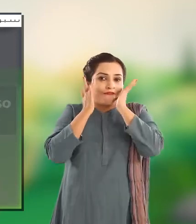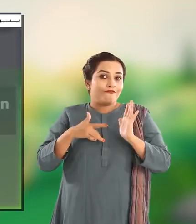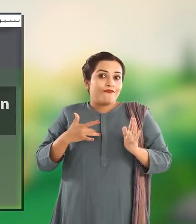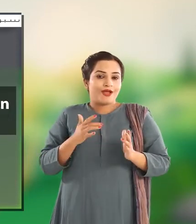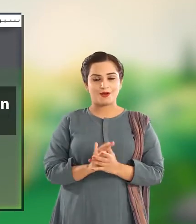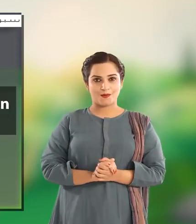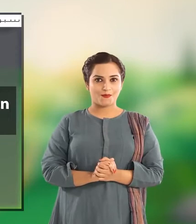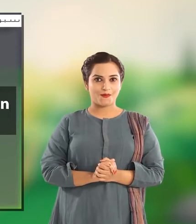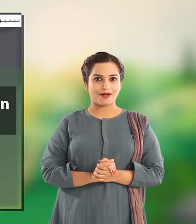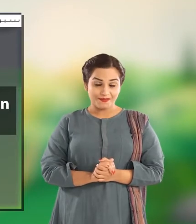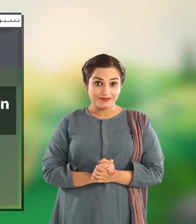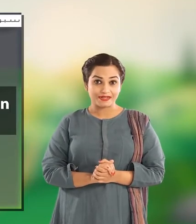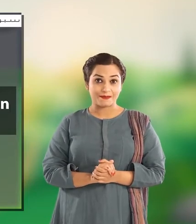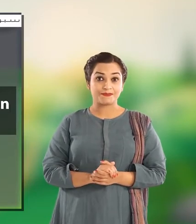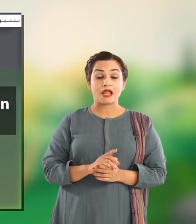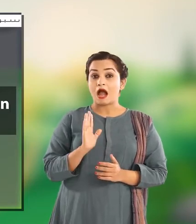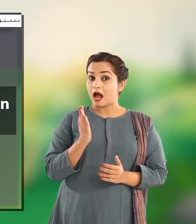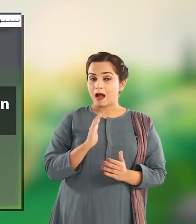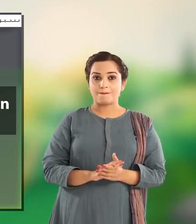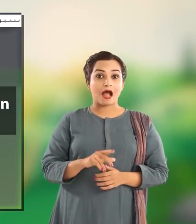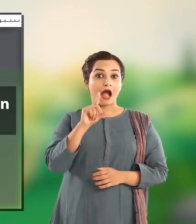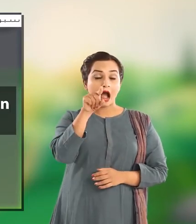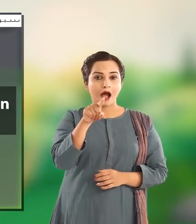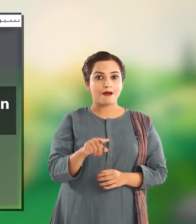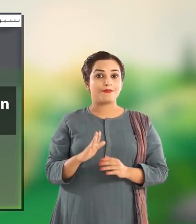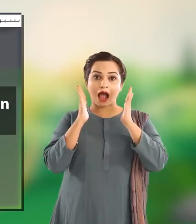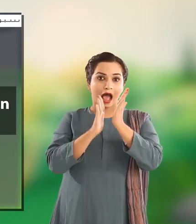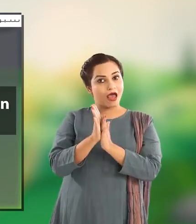Rub the eraser vigorously on the desk or wall